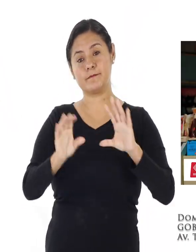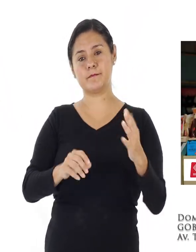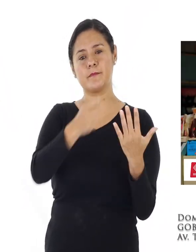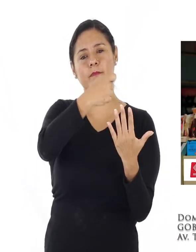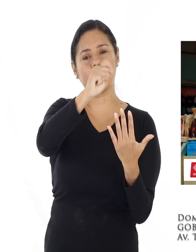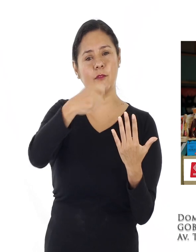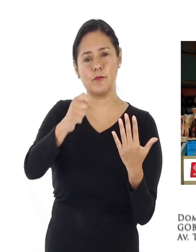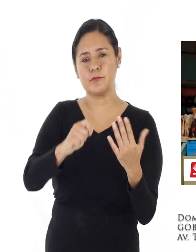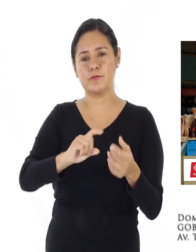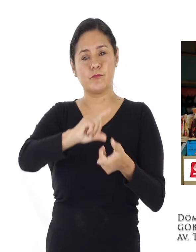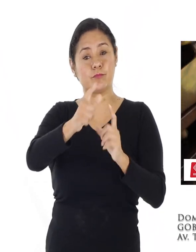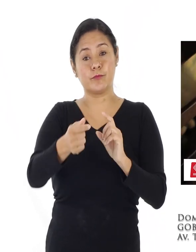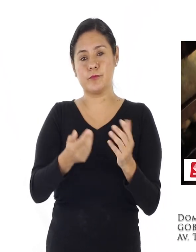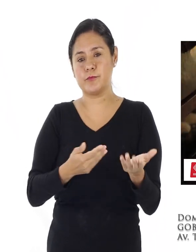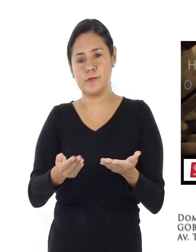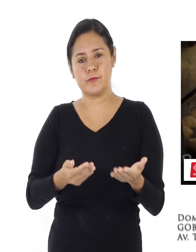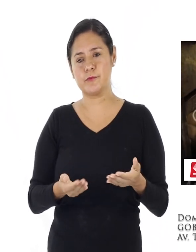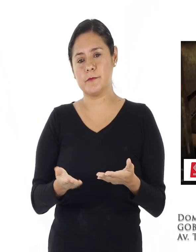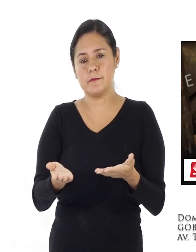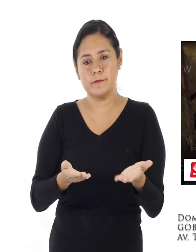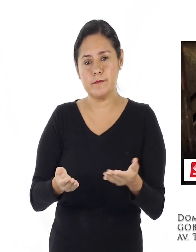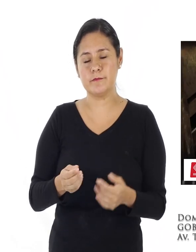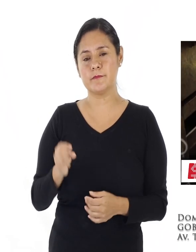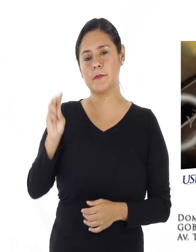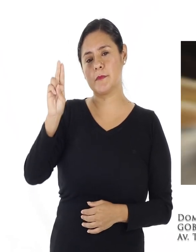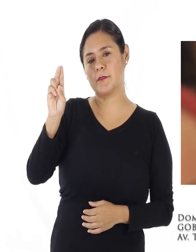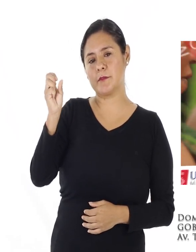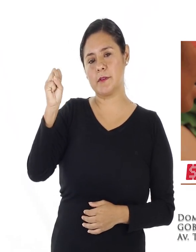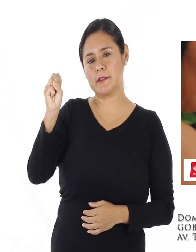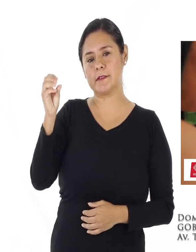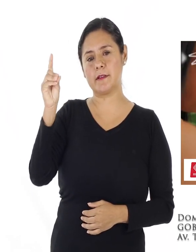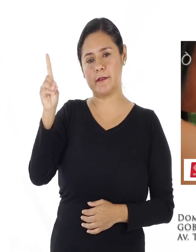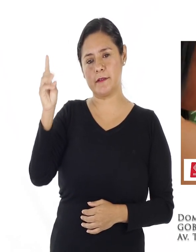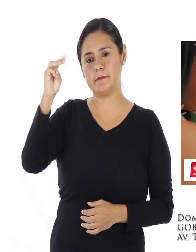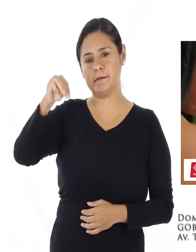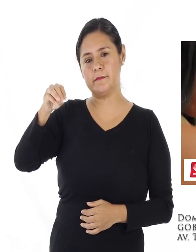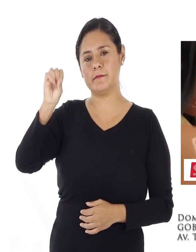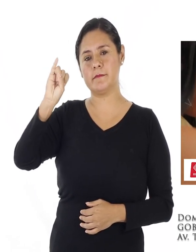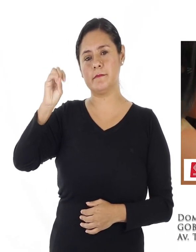productivo US de Min Santo Domingo de los Colorados. Te esperamos.